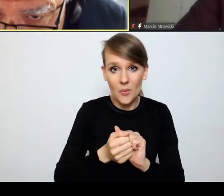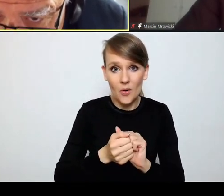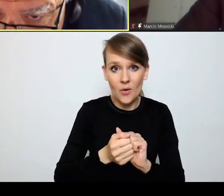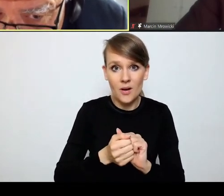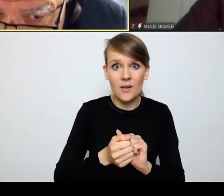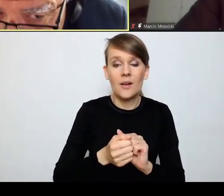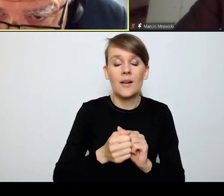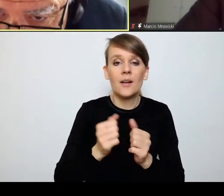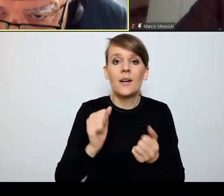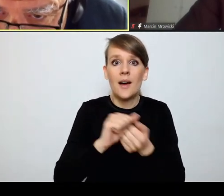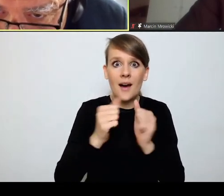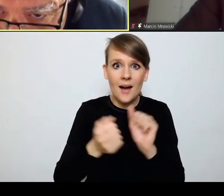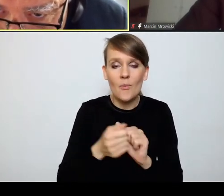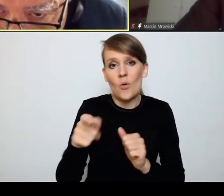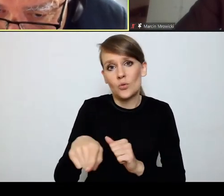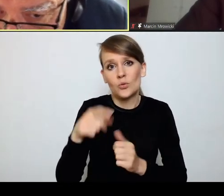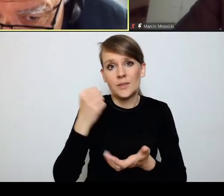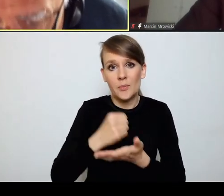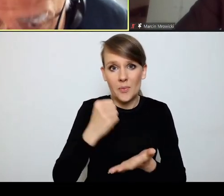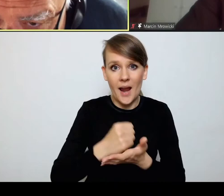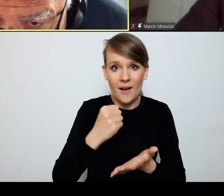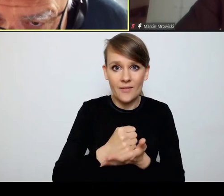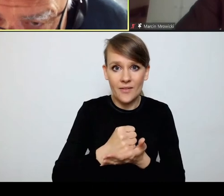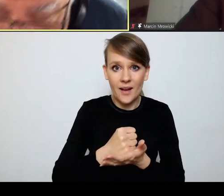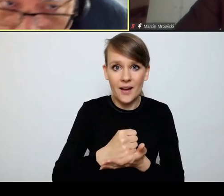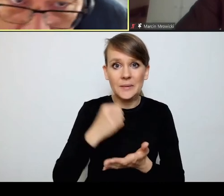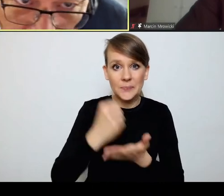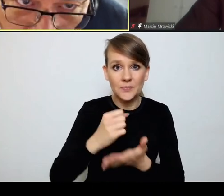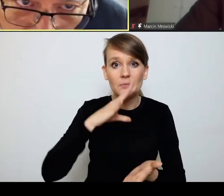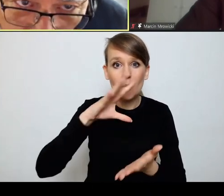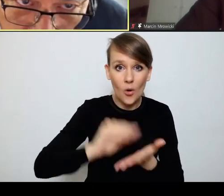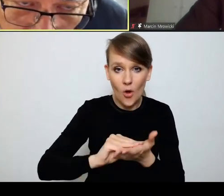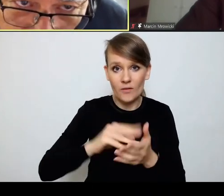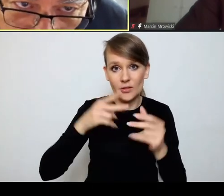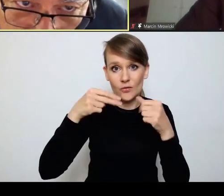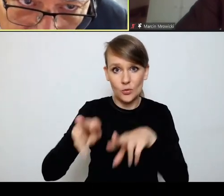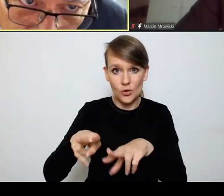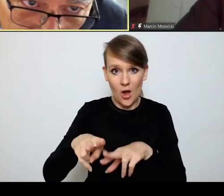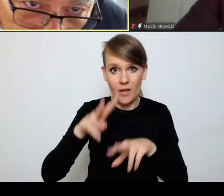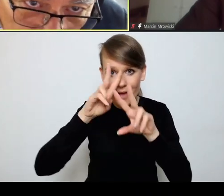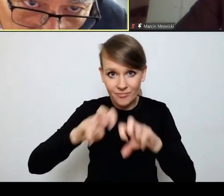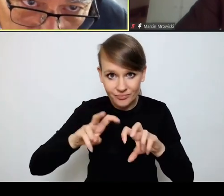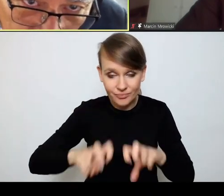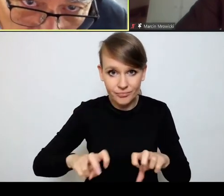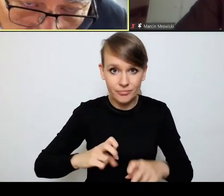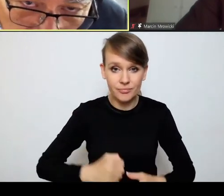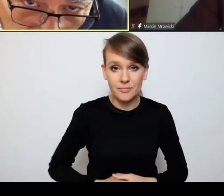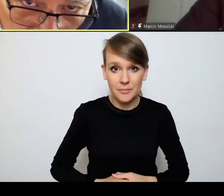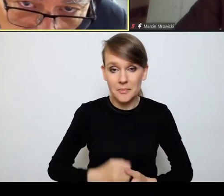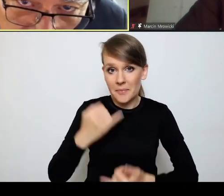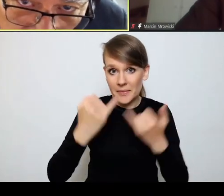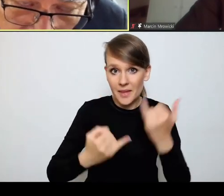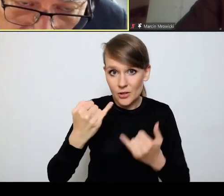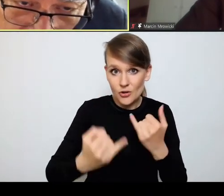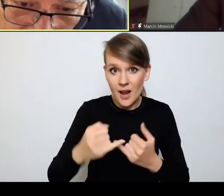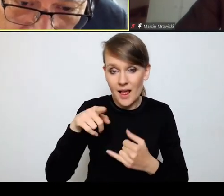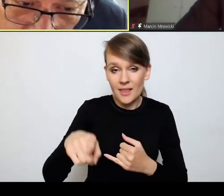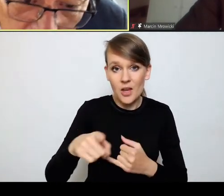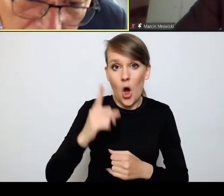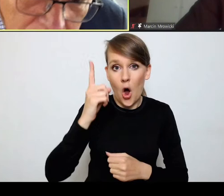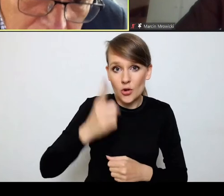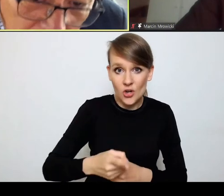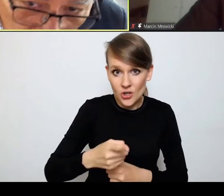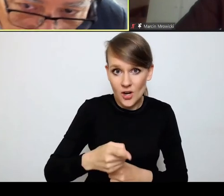sprawa została ponownie zwrócona do rozpoznania, jeśli orzeczenie, które zostało wydane,